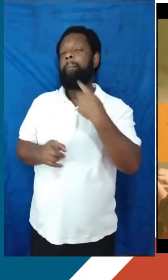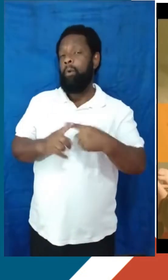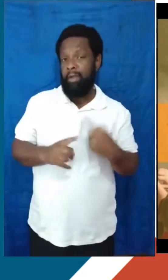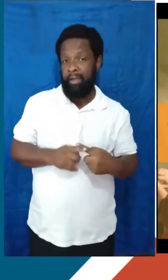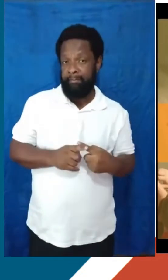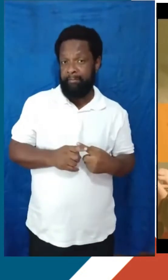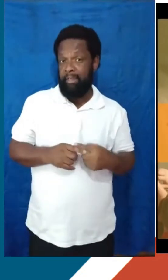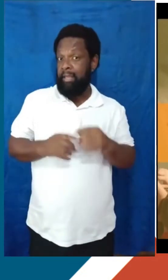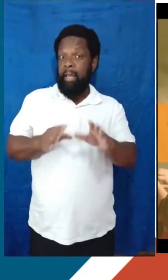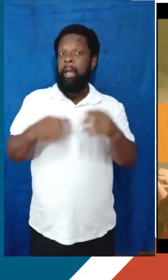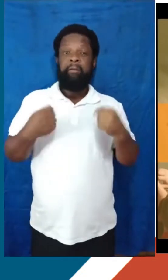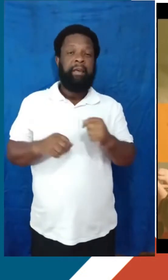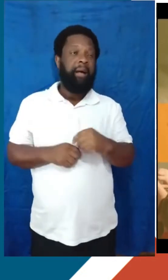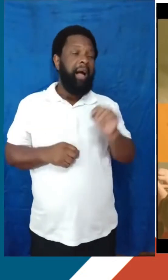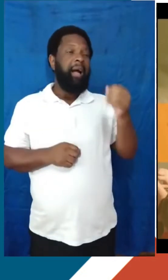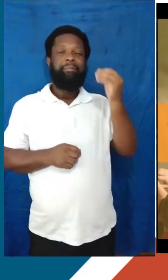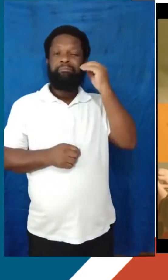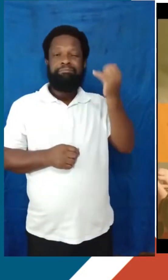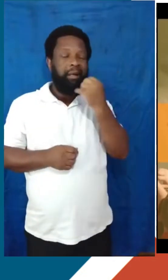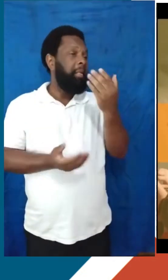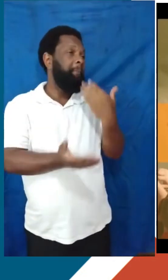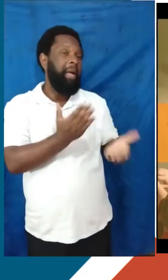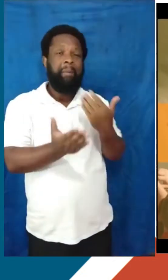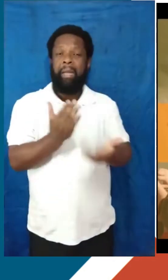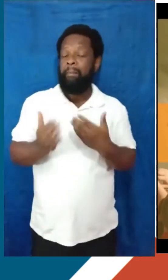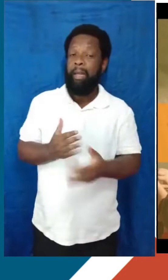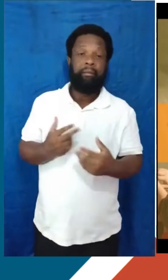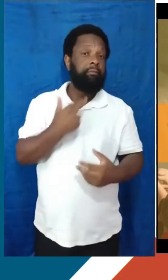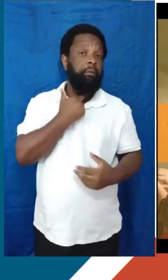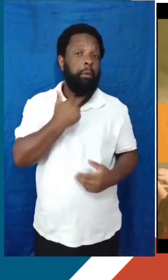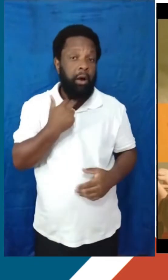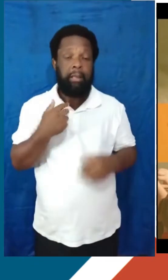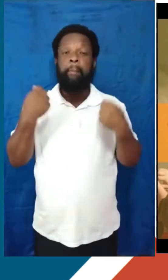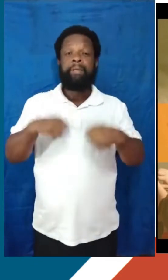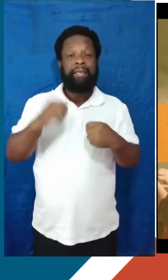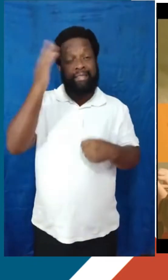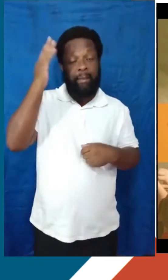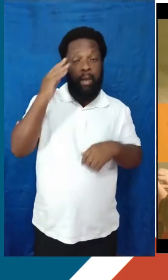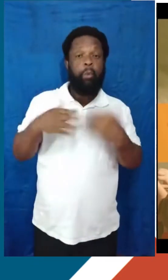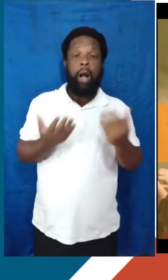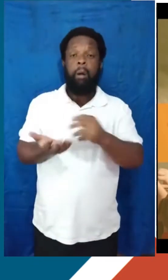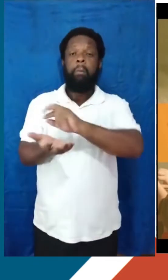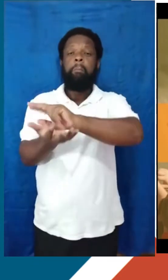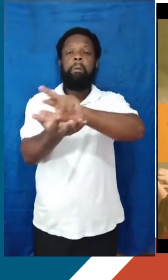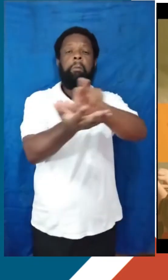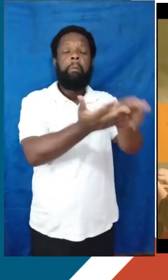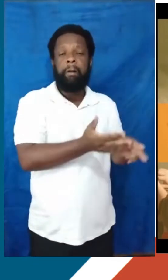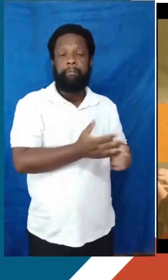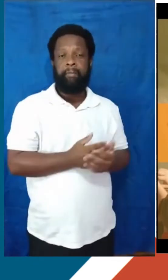Porque a gente não pode perder oportunidades, né? Então a gente tem que saber quais são as nossas opções, isso faz parte. Nem sempre